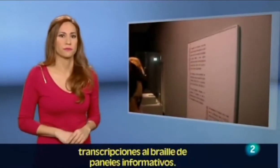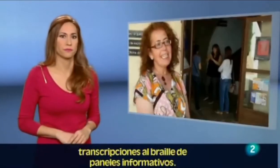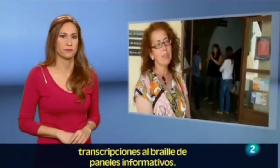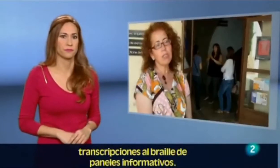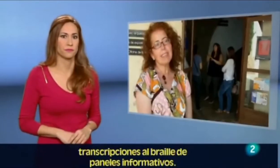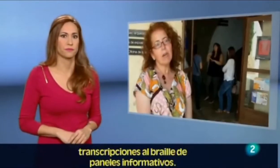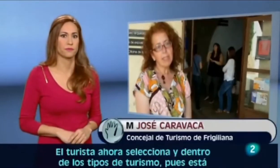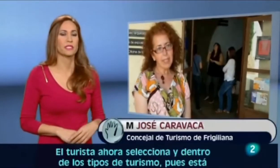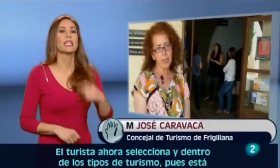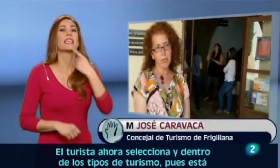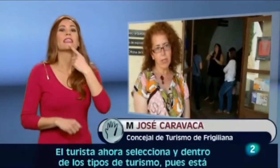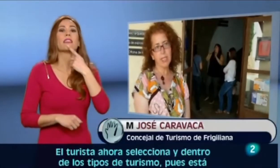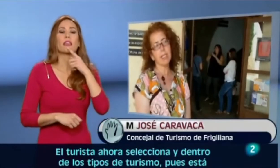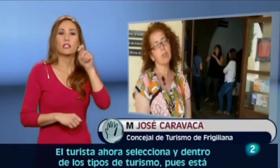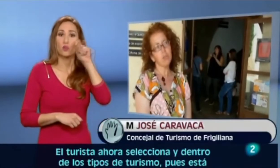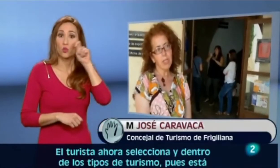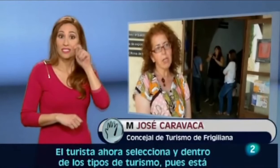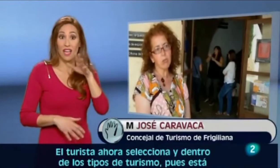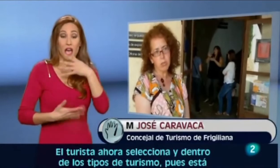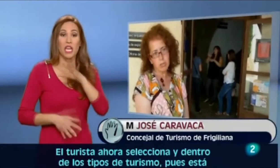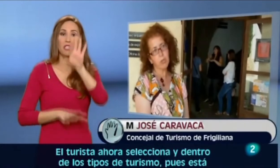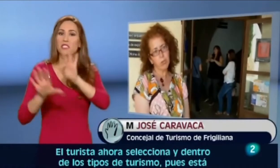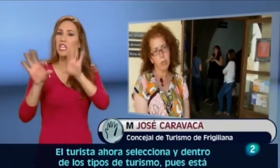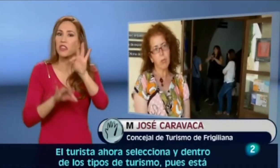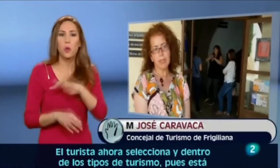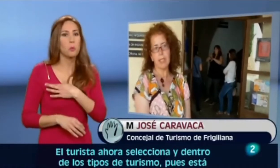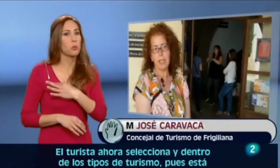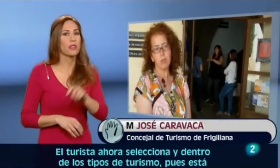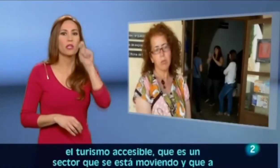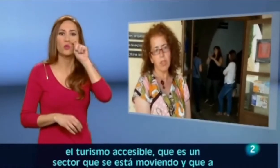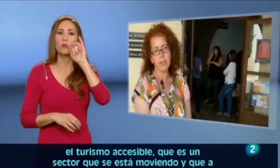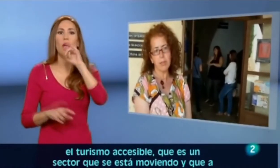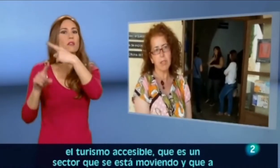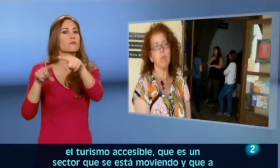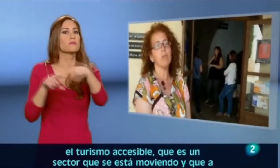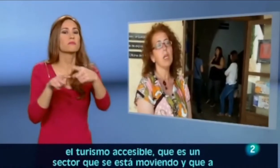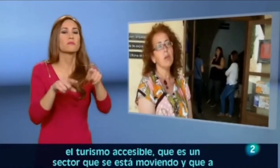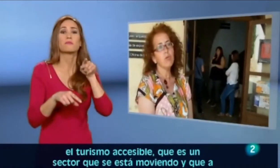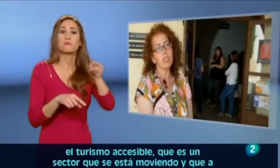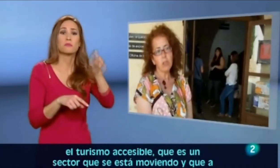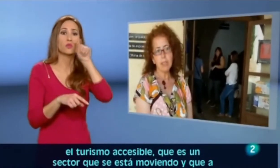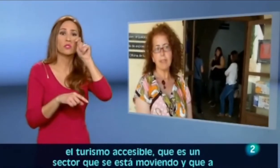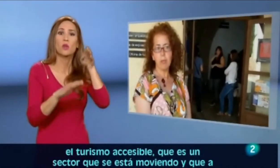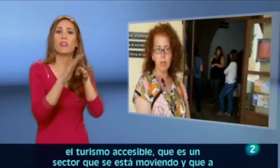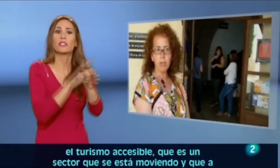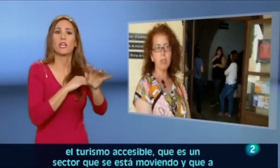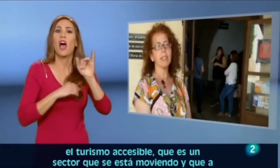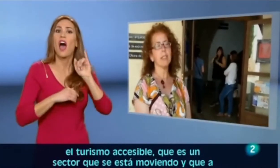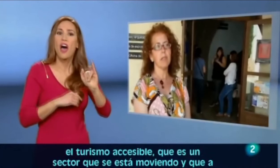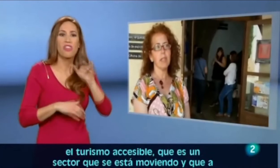El turista ahora selecciona y dentro de los tipos de turismo está el turismo accesible. un sector que se está moviendo y que a través